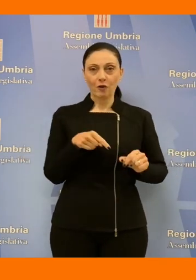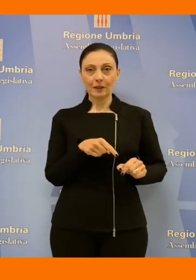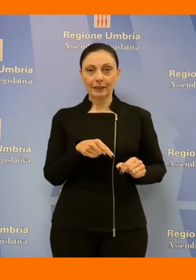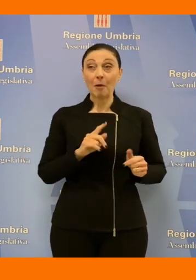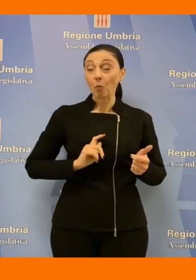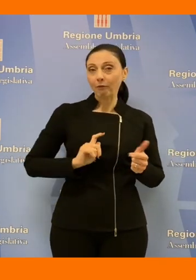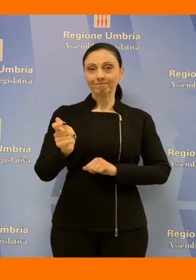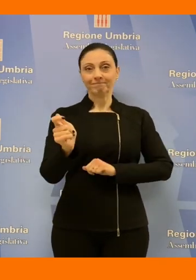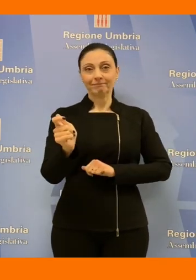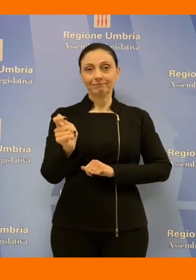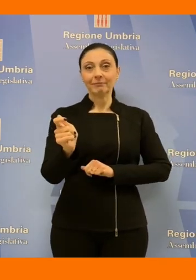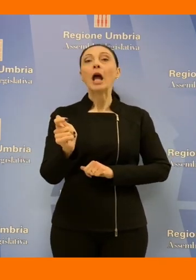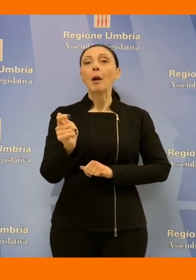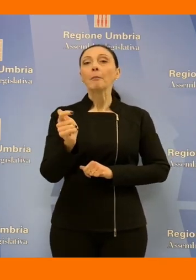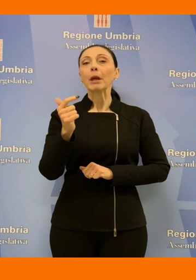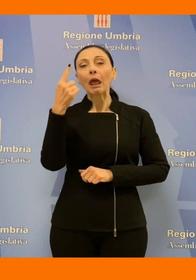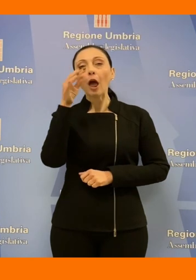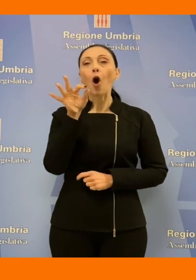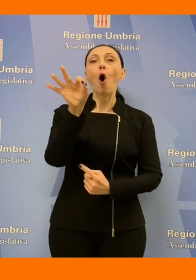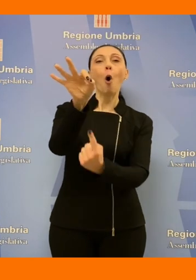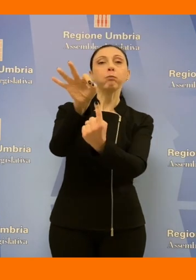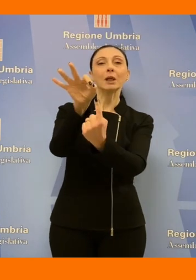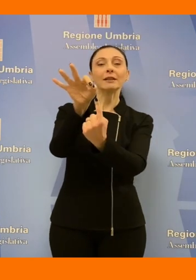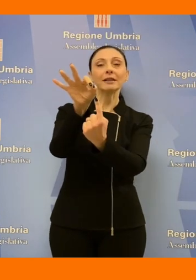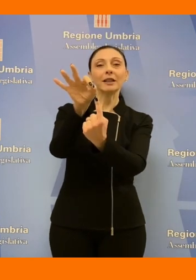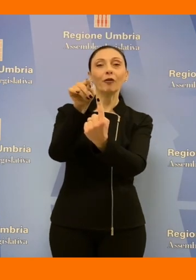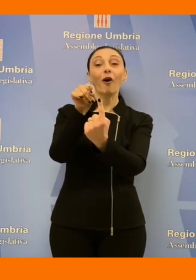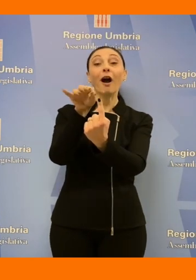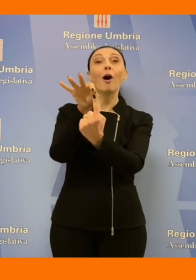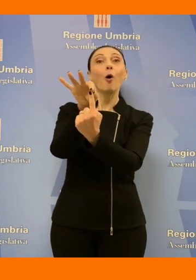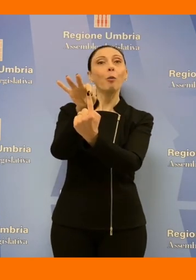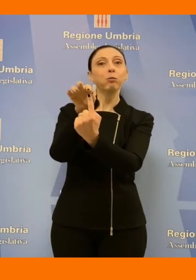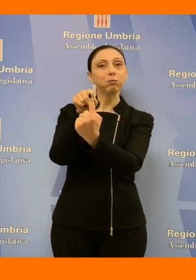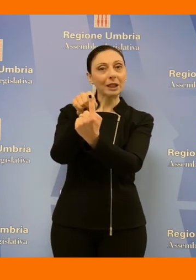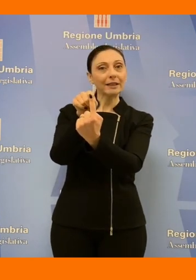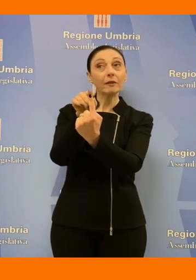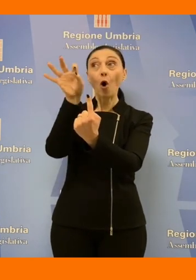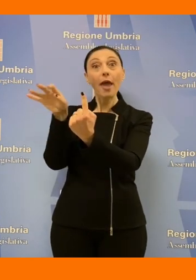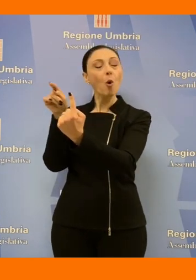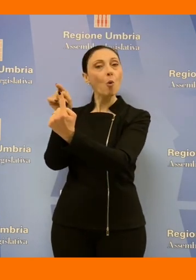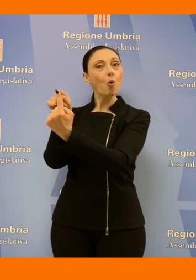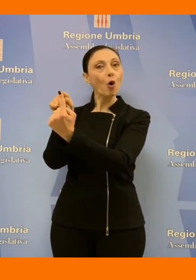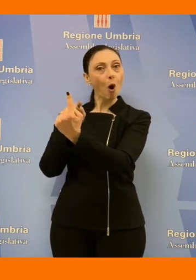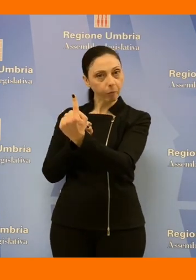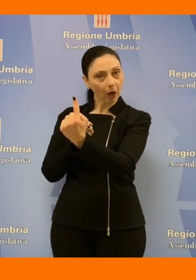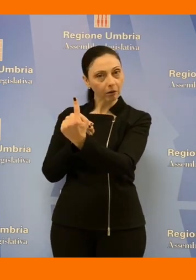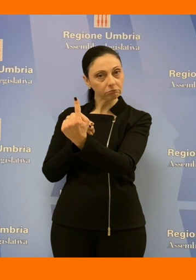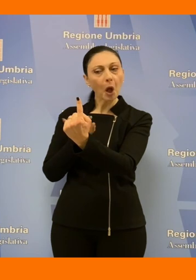rilanciare perché ci siamo prefissi di raggiungere questo obiettivo opposto dall'Europa che è un obiettivo